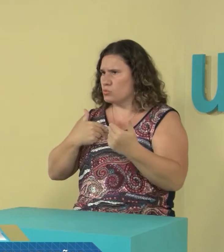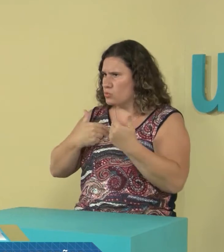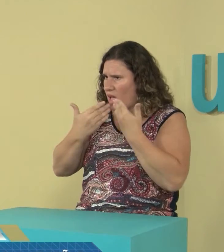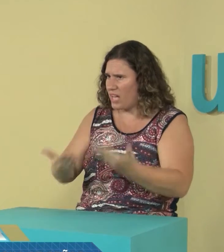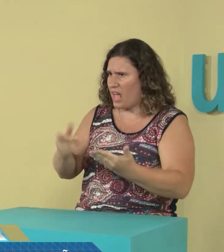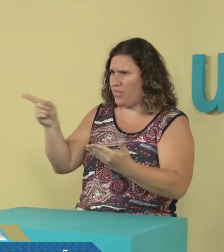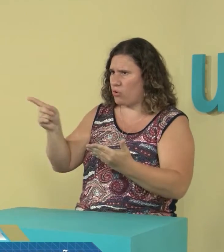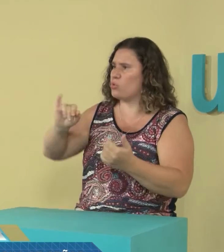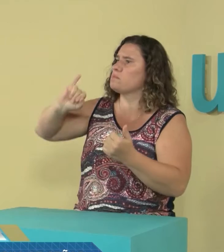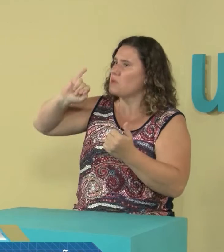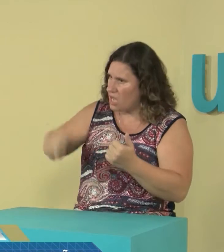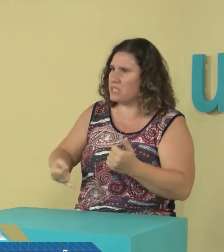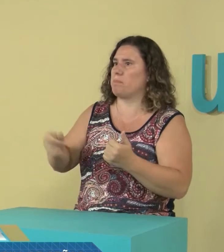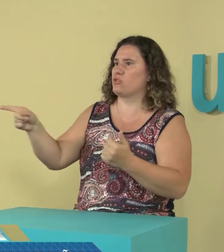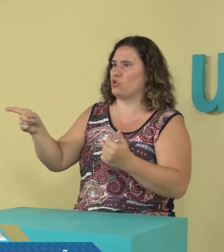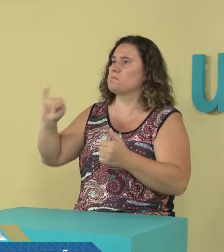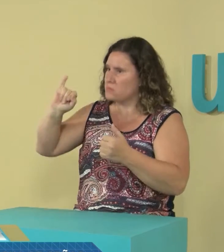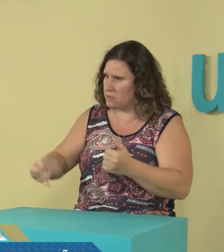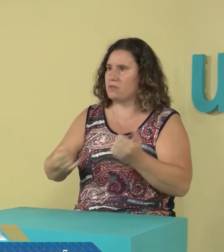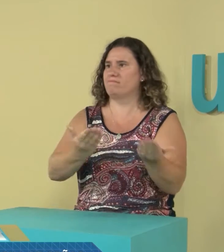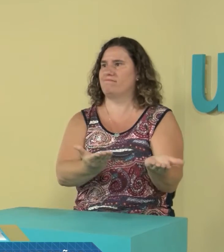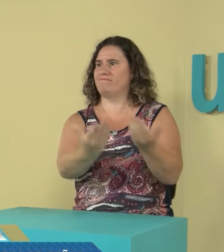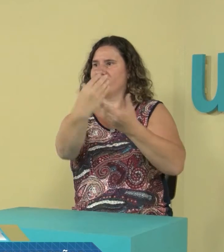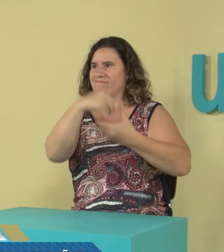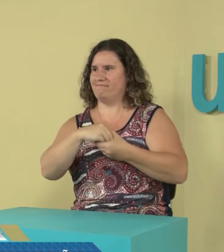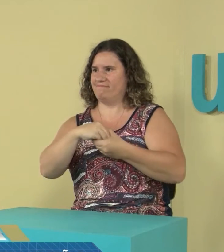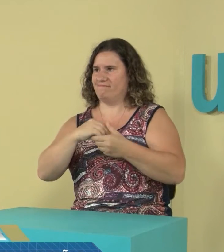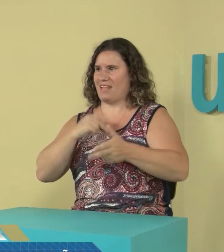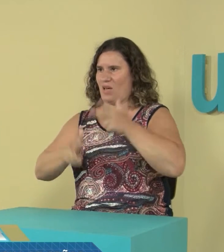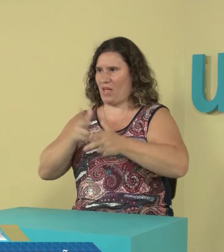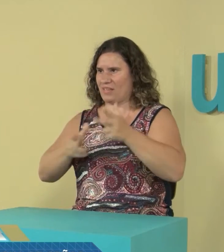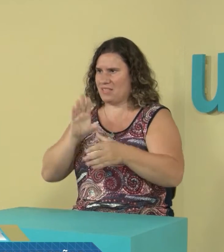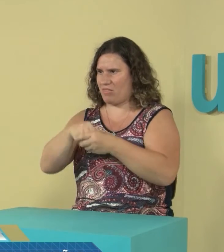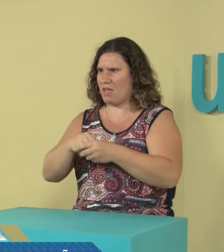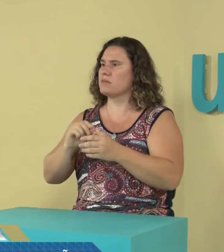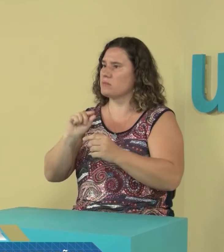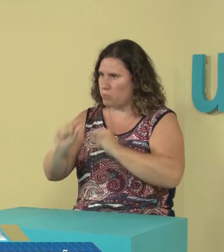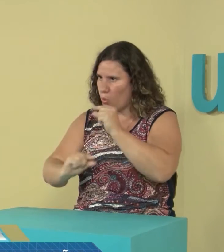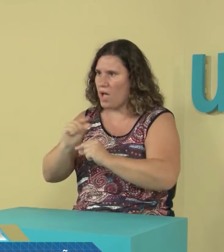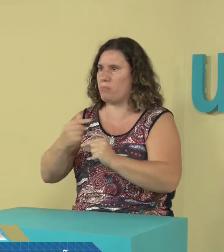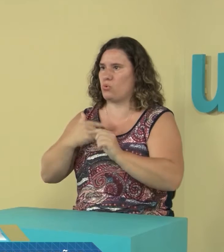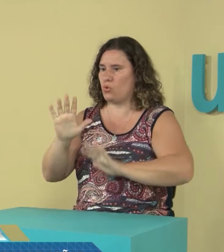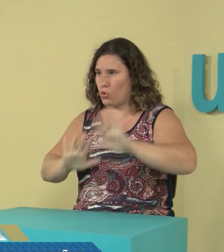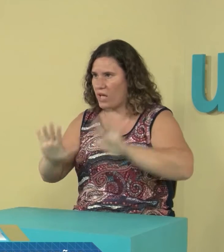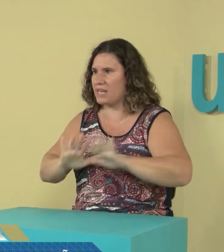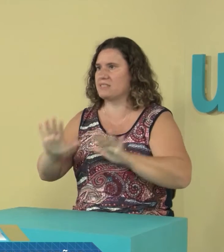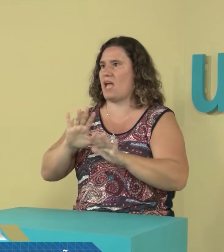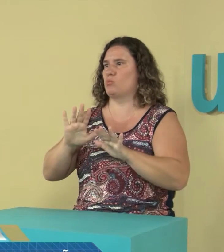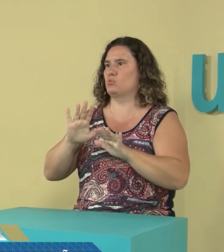esa manera. Yo le agradezco y sí acepté que trabajemos juntos y que se implemente la lengua de señas.